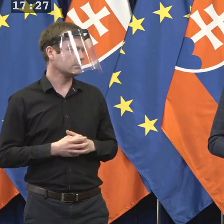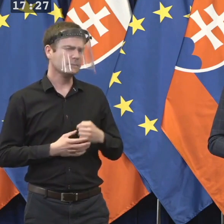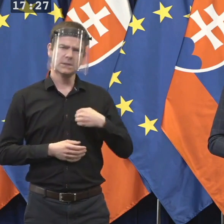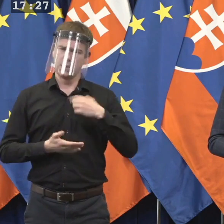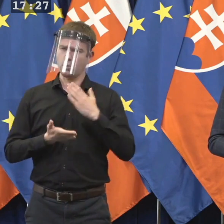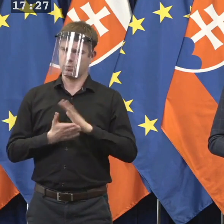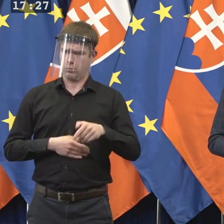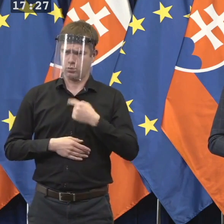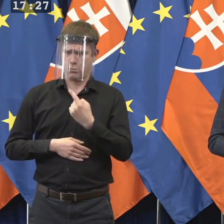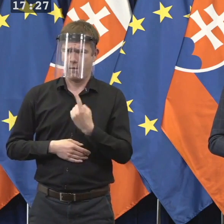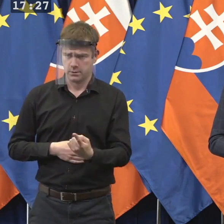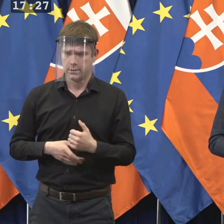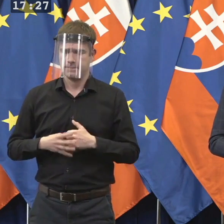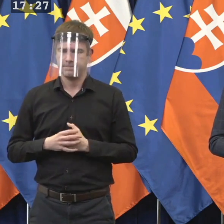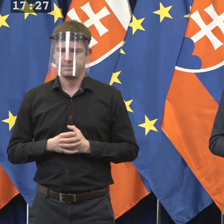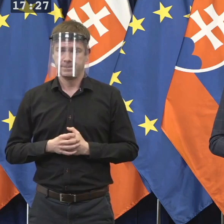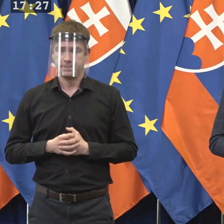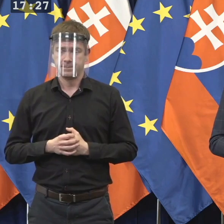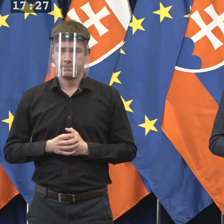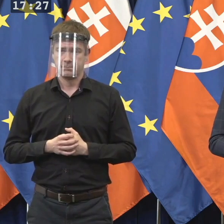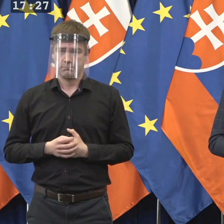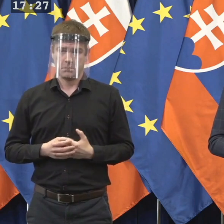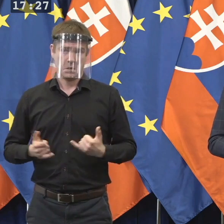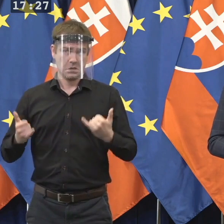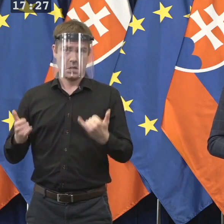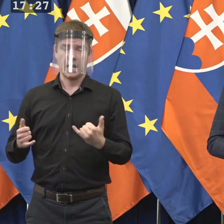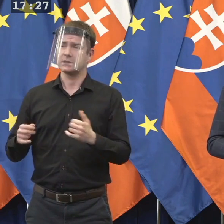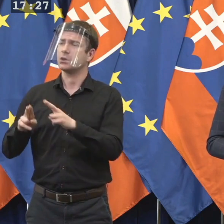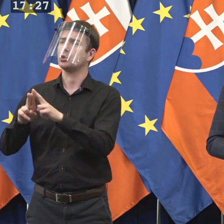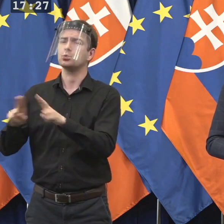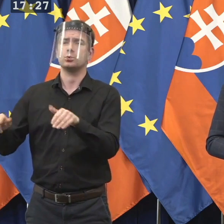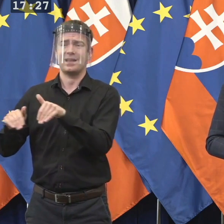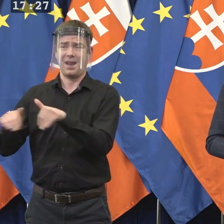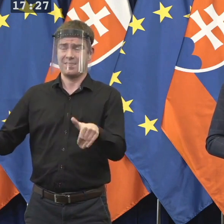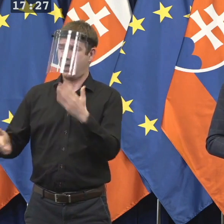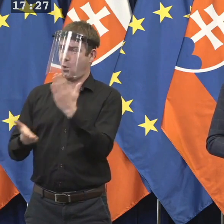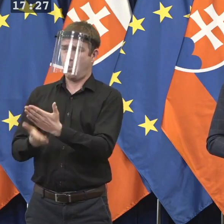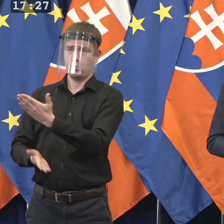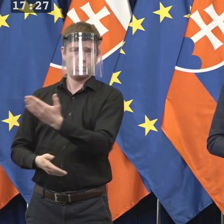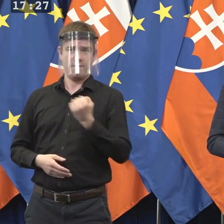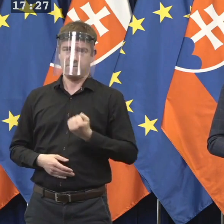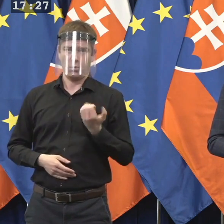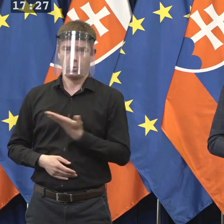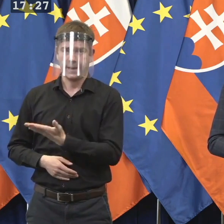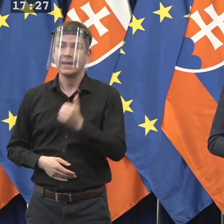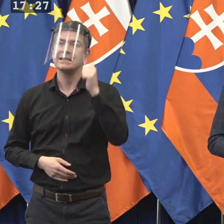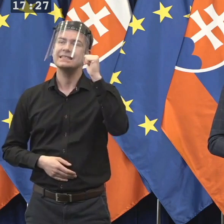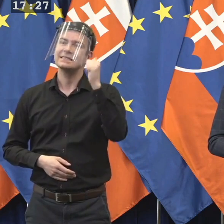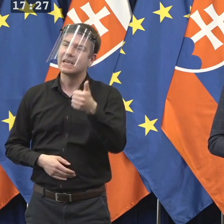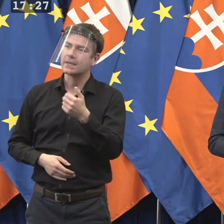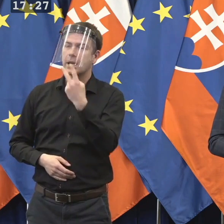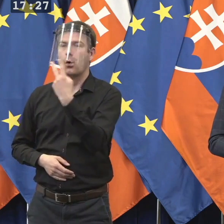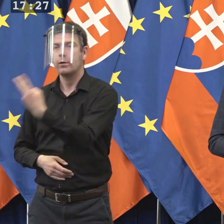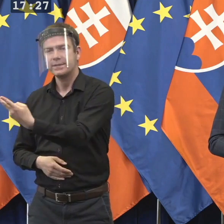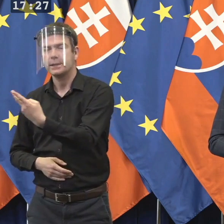teraz vlastne je plne, takmer plne funkčná súdná rada. Ešte zajtra sa bude zaobrať tým, či distančne umožnia